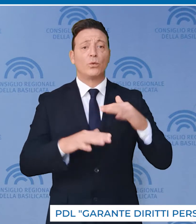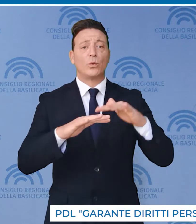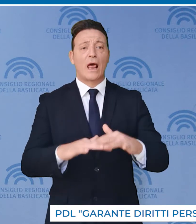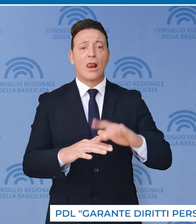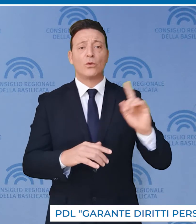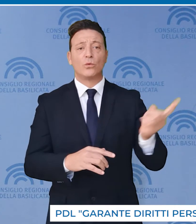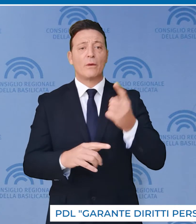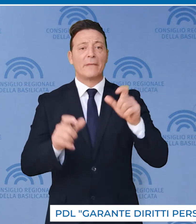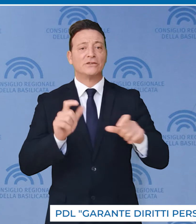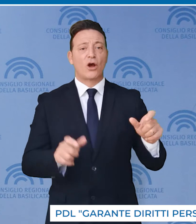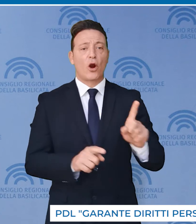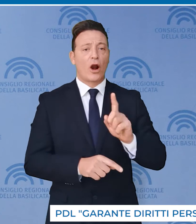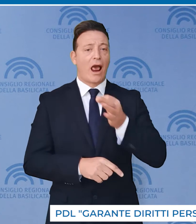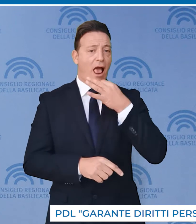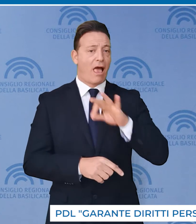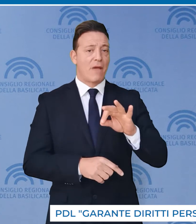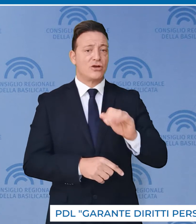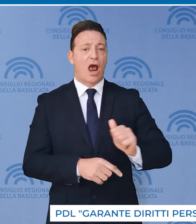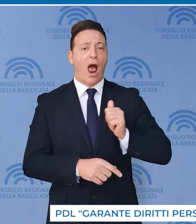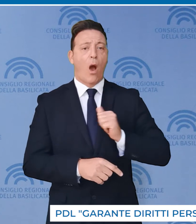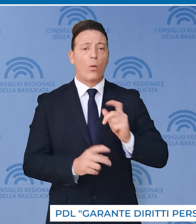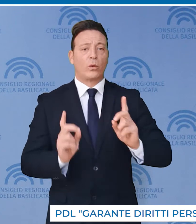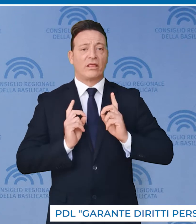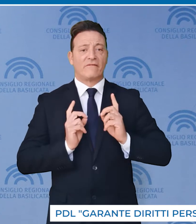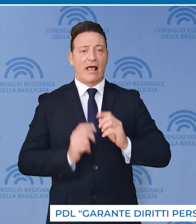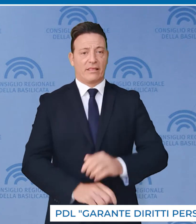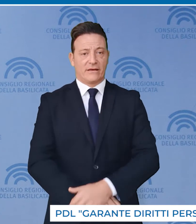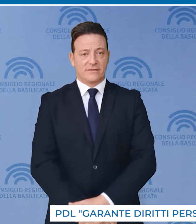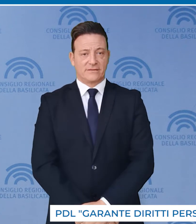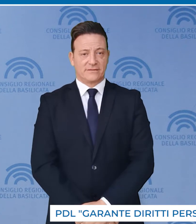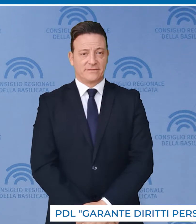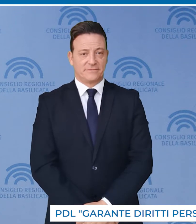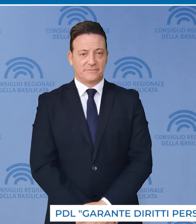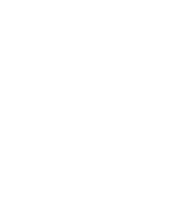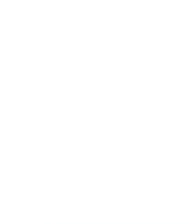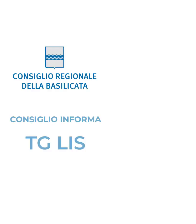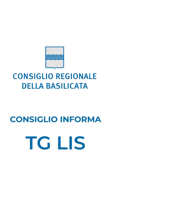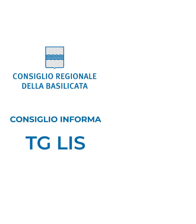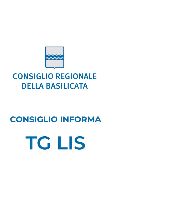tutelerà tutti coloro che non sono in grado di autodifendersi.